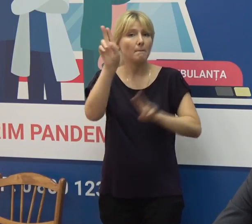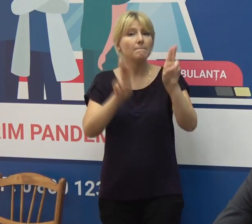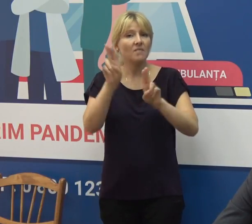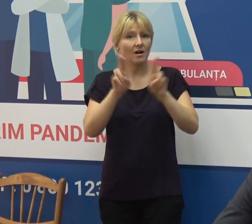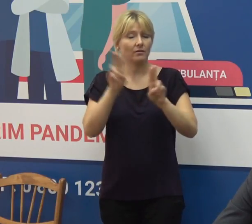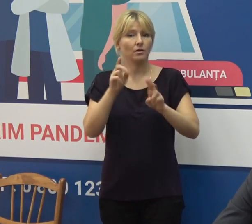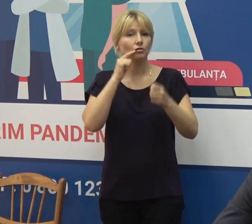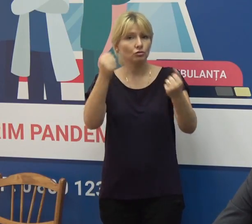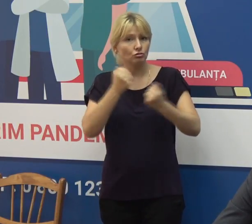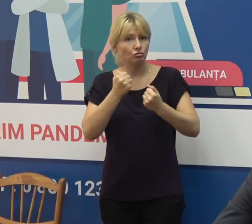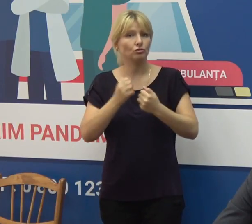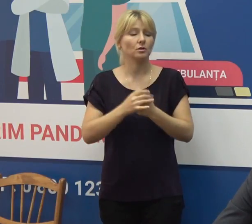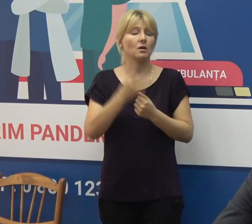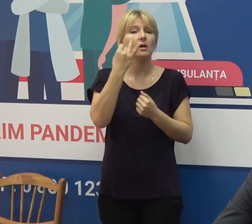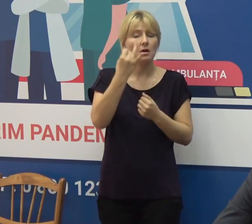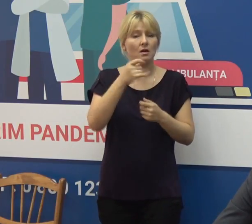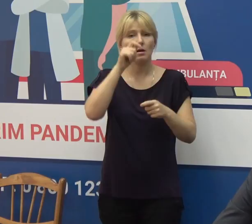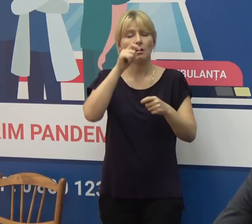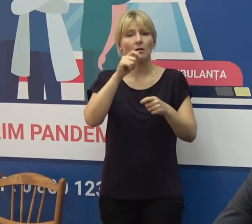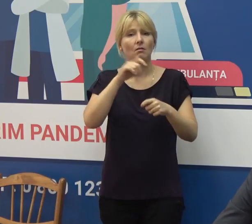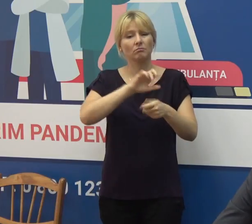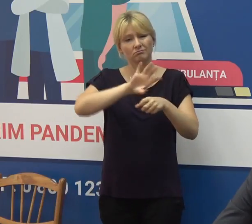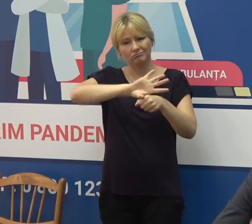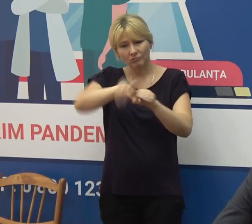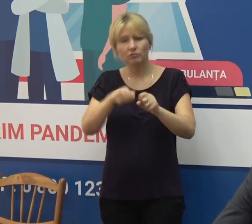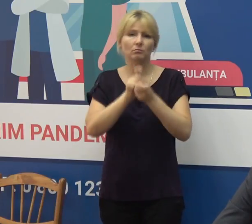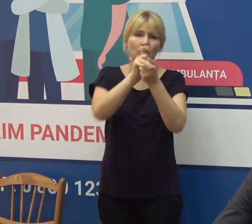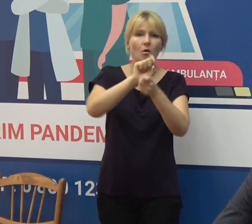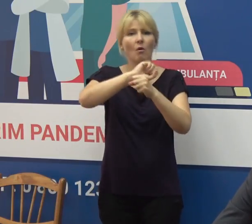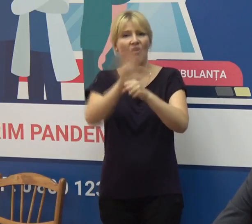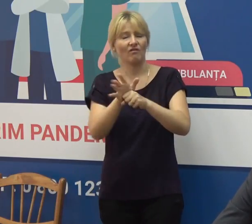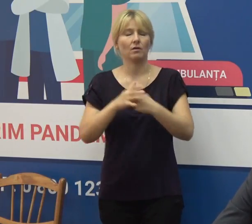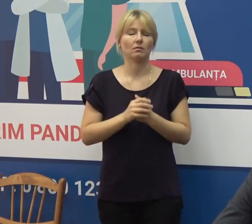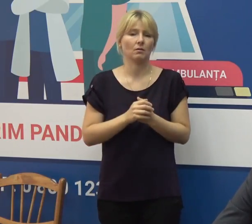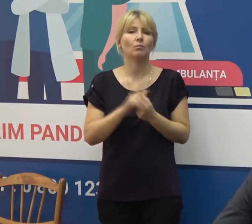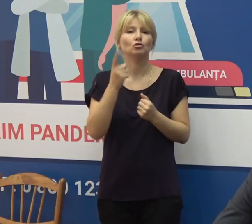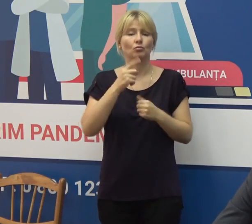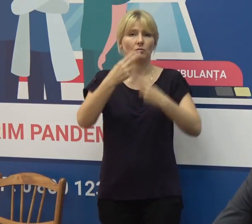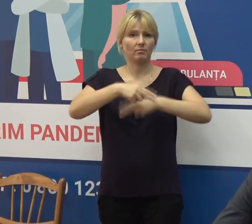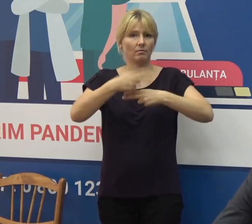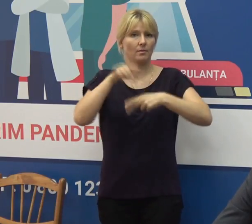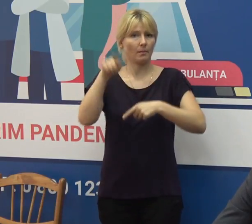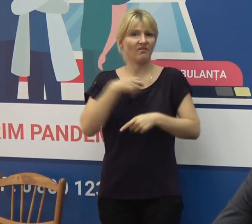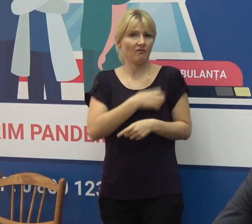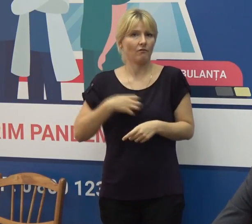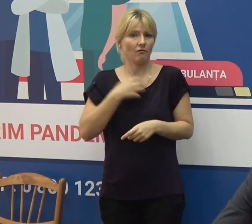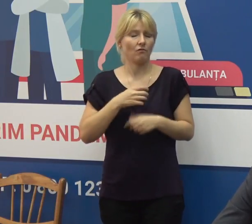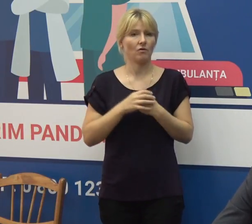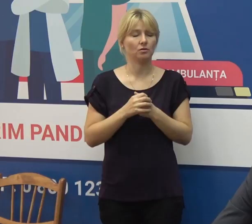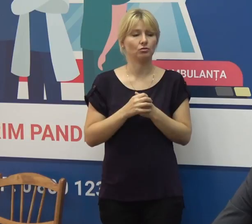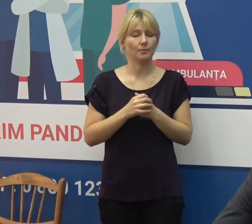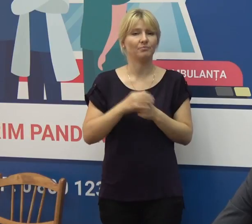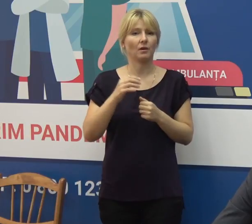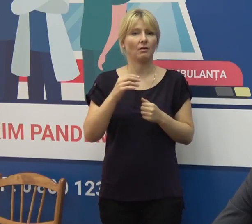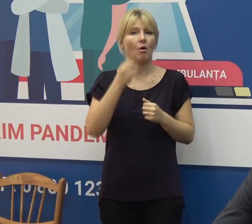vigilență pentru prevenire și controlul infecției COVID-19, în special la trecerea frontierii de stat pe